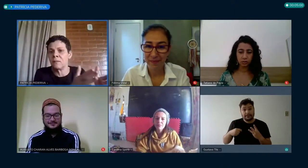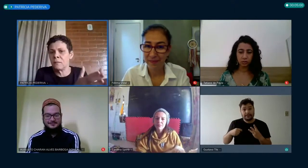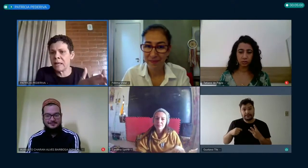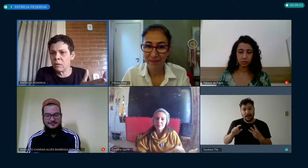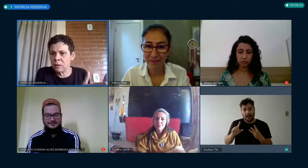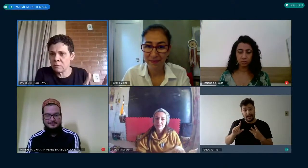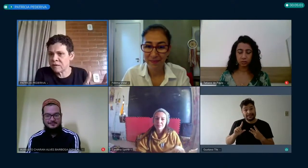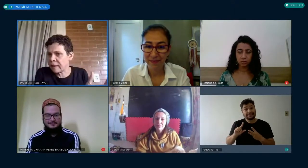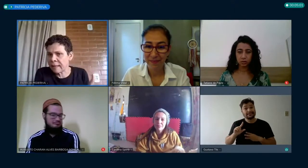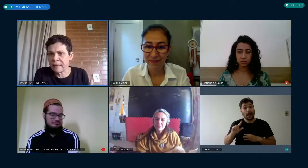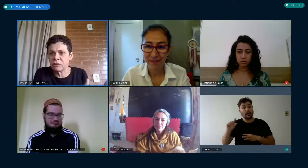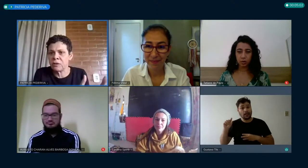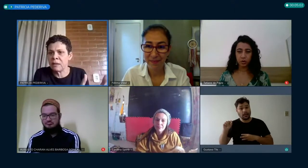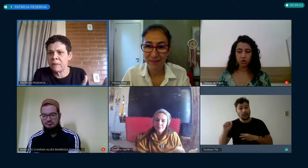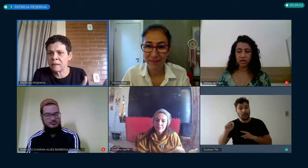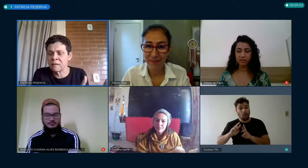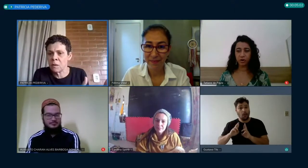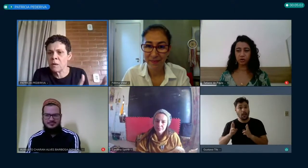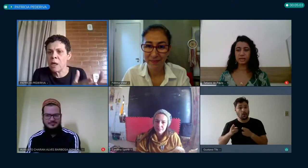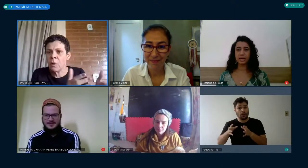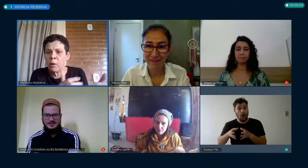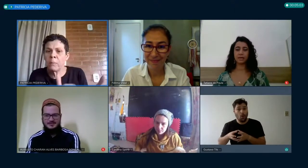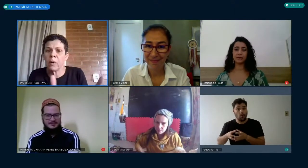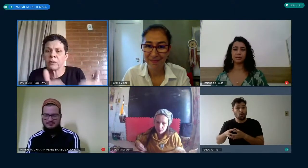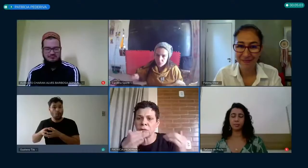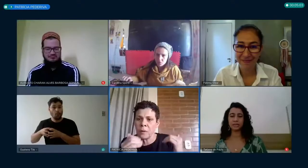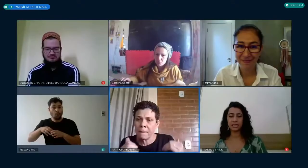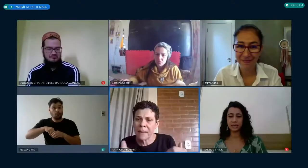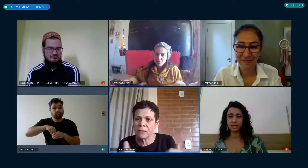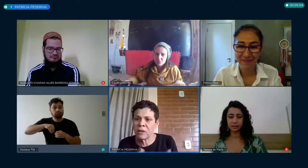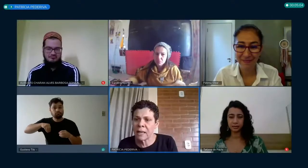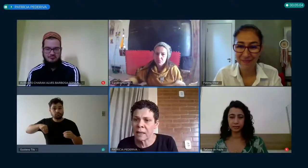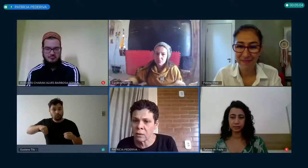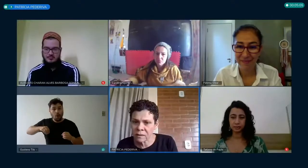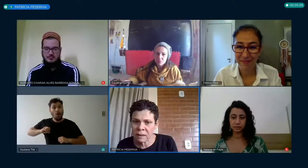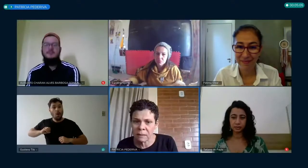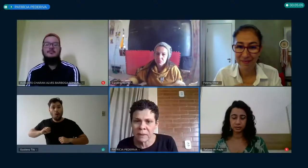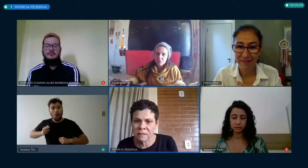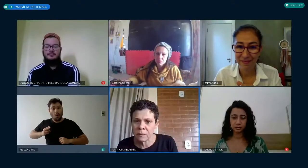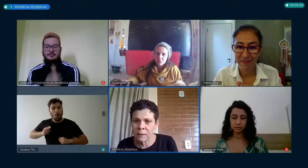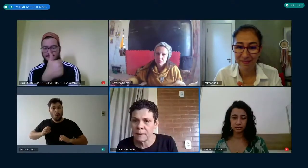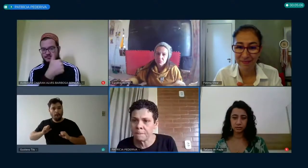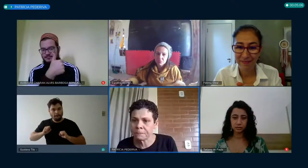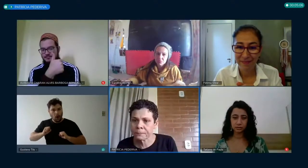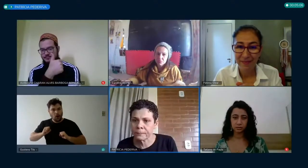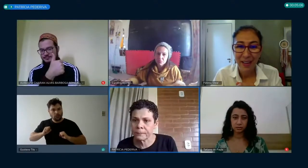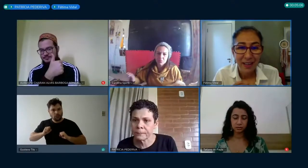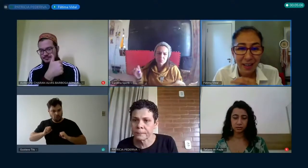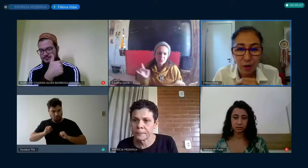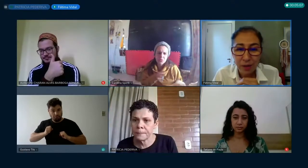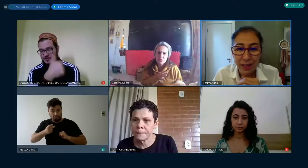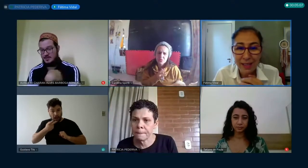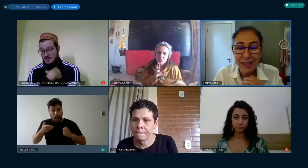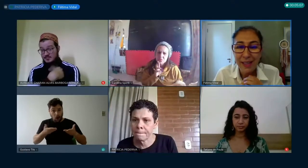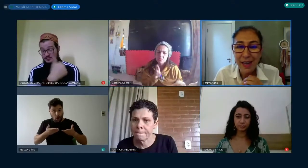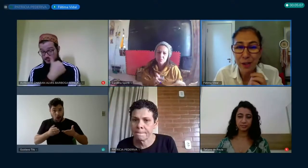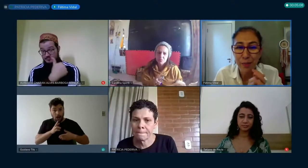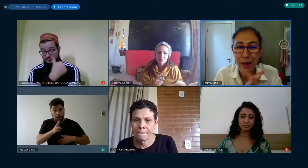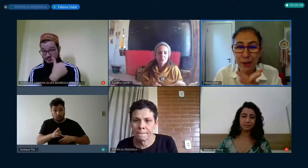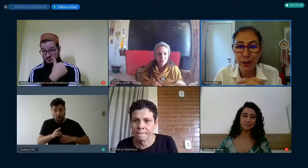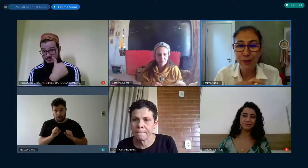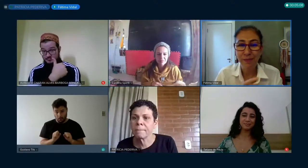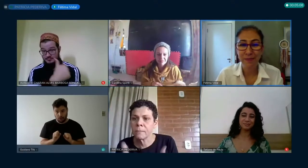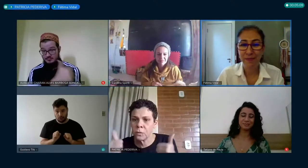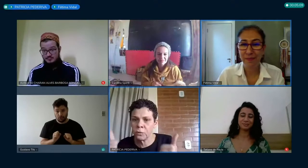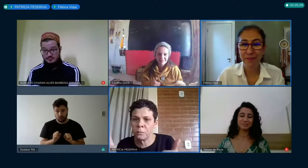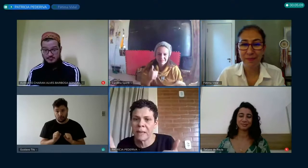para uma reunião secreta de deliberação ou eu posso partilhar a nossa deliberação aqui nenhuma necessidade